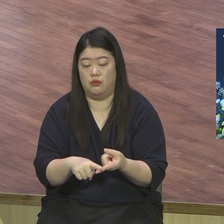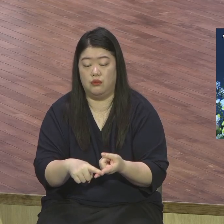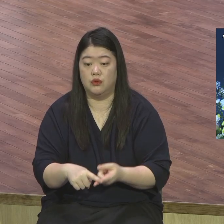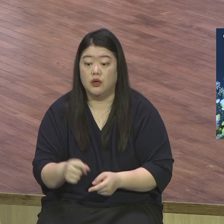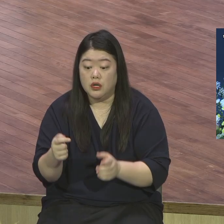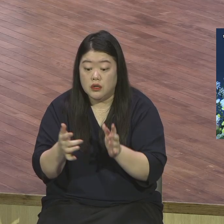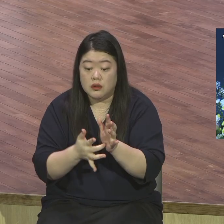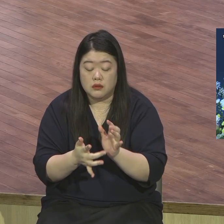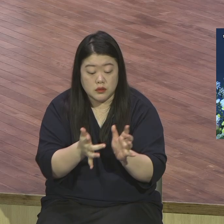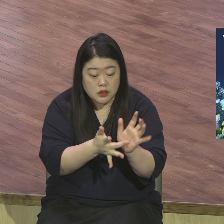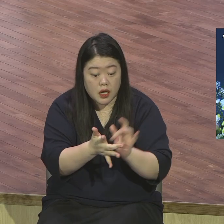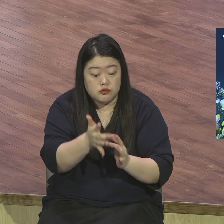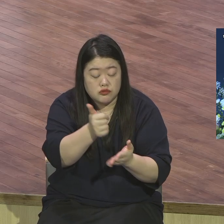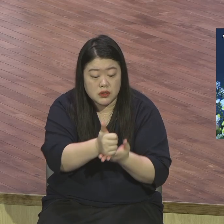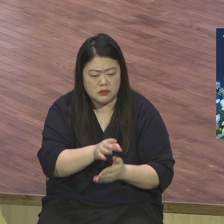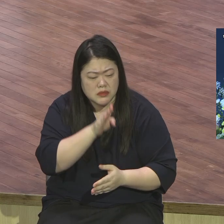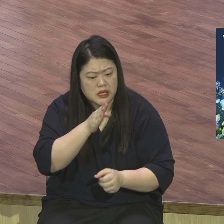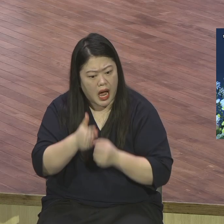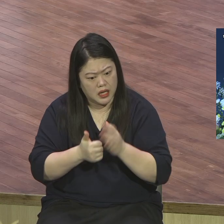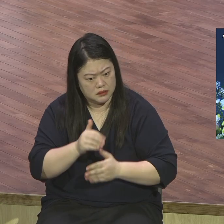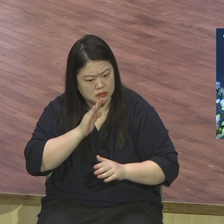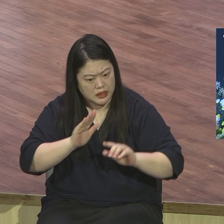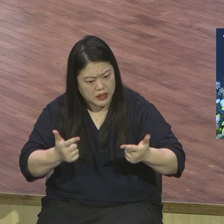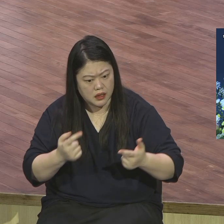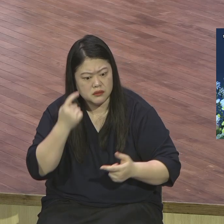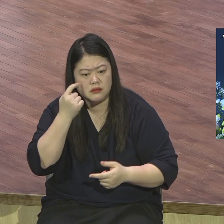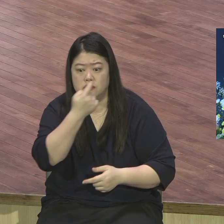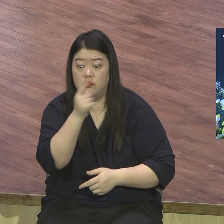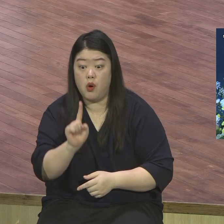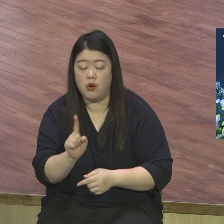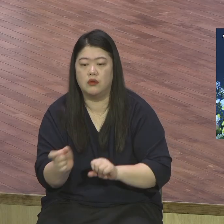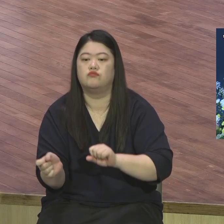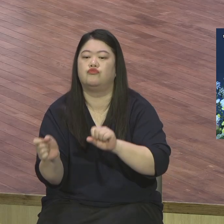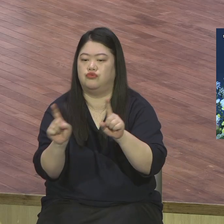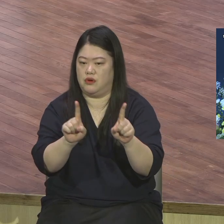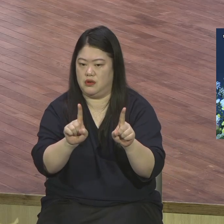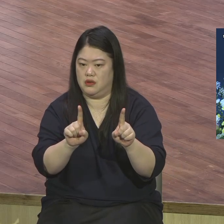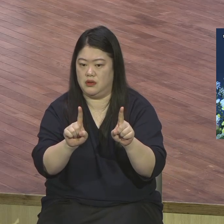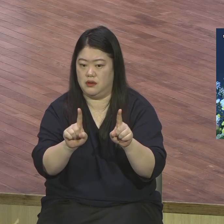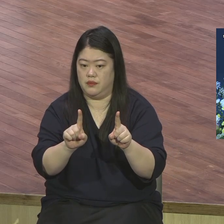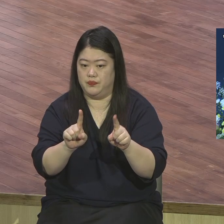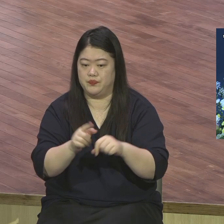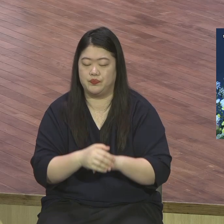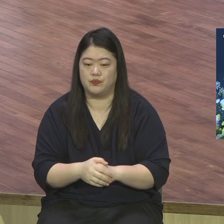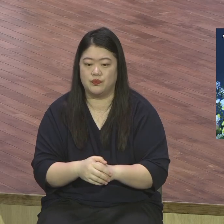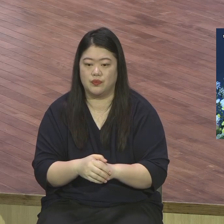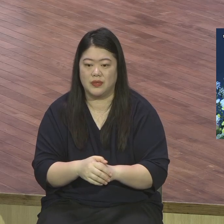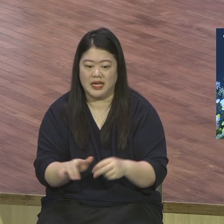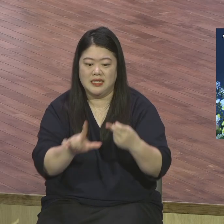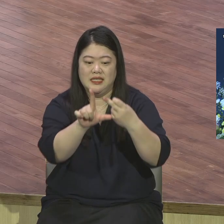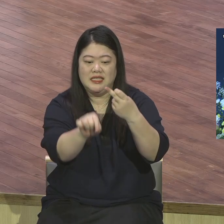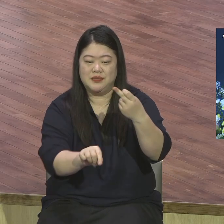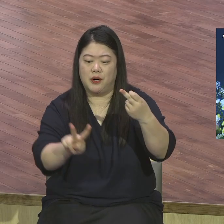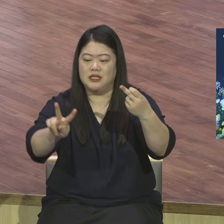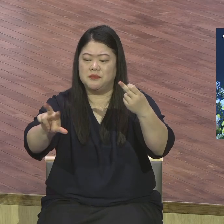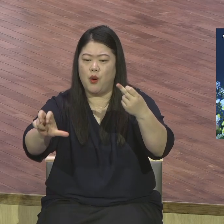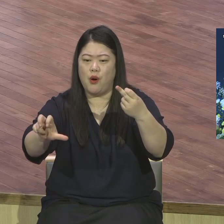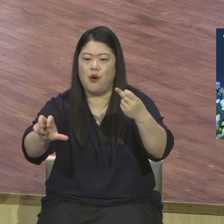그래서 어떤 의미였어요 탄생도 중요하지만 크리스마스도 중요하지만 사실